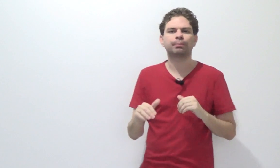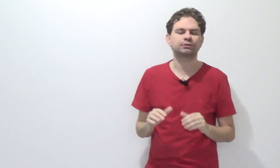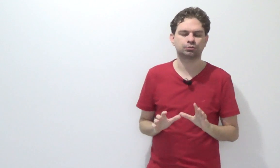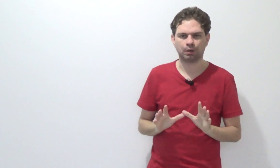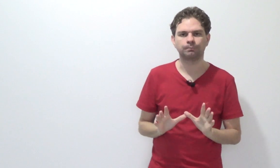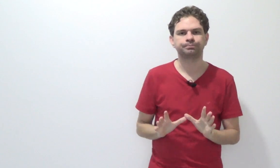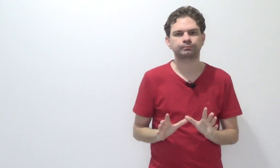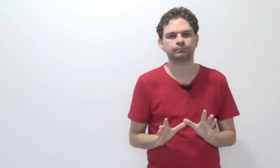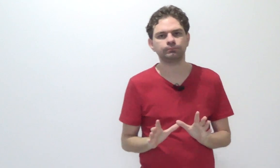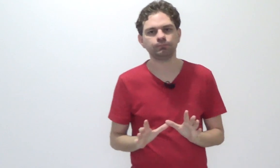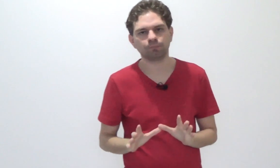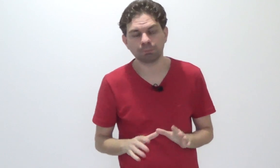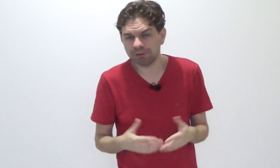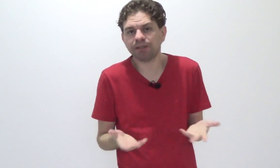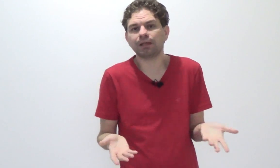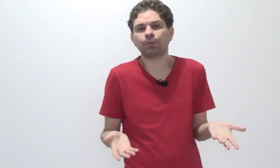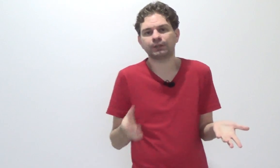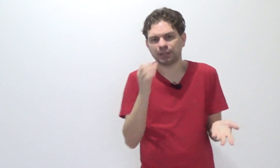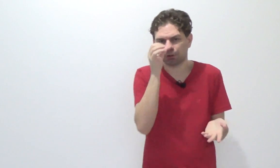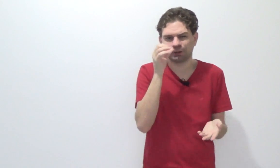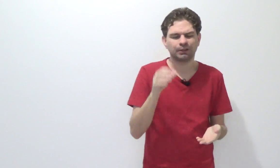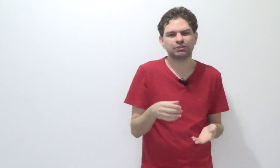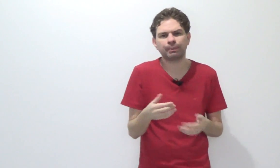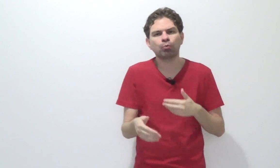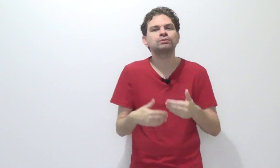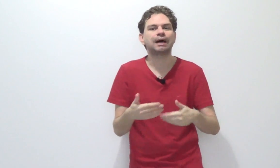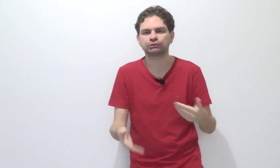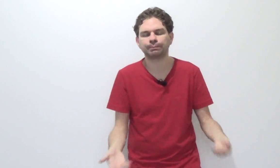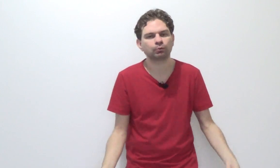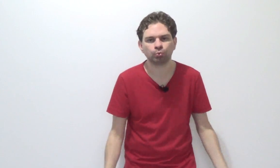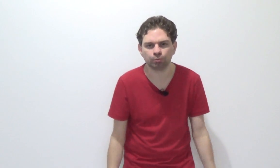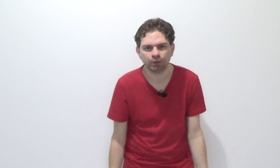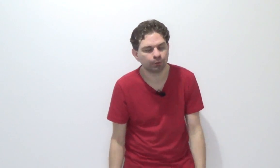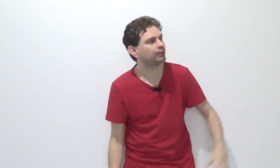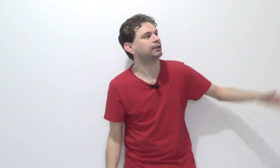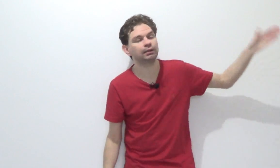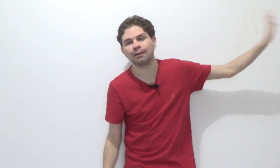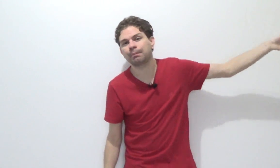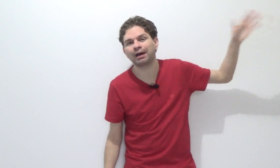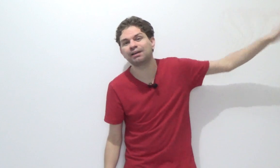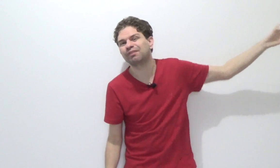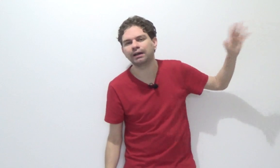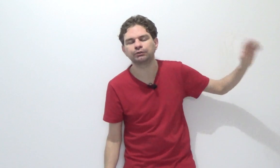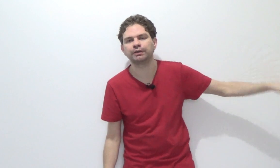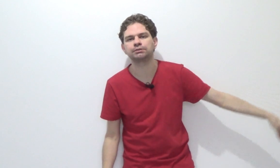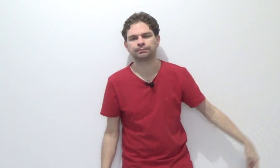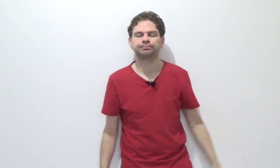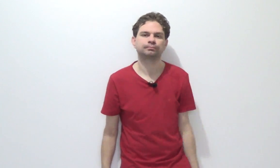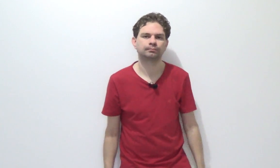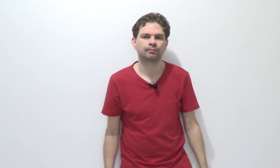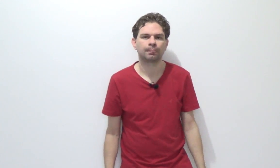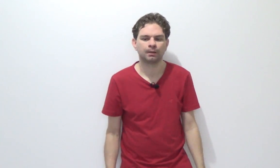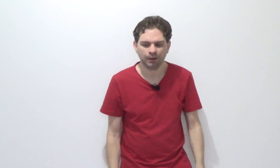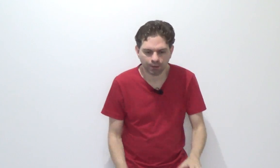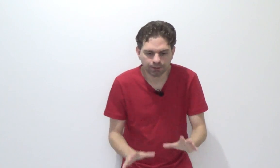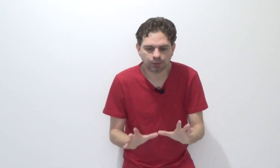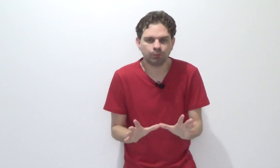processual. Poderia até acontecer, mas isso é pra alguns atos, não pra tudo. Eu teria que ir lá pra Bahia várias vezes. Então,